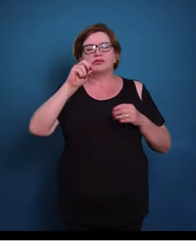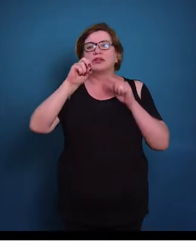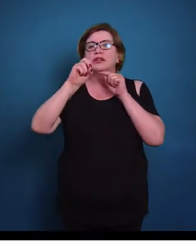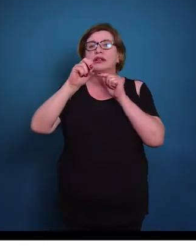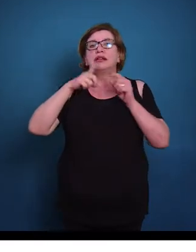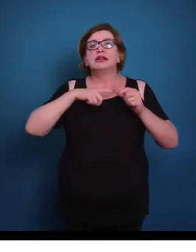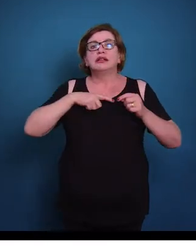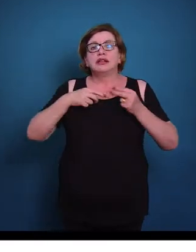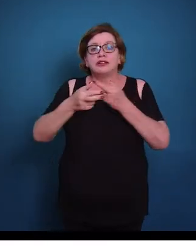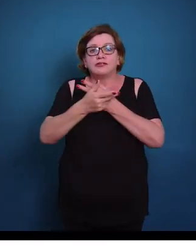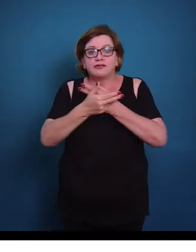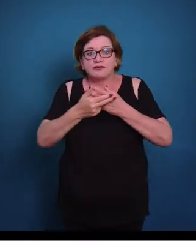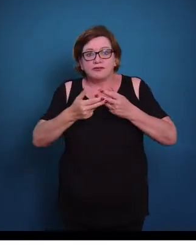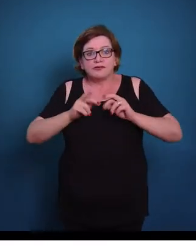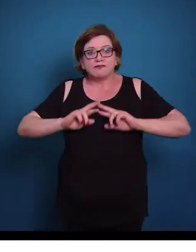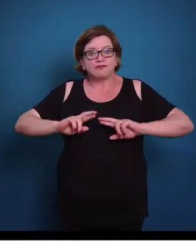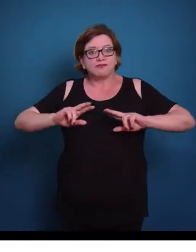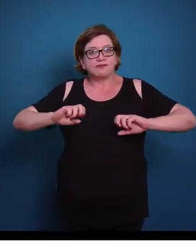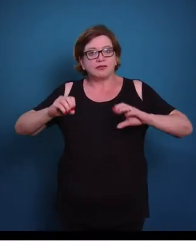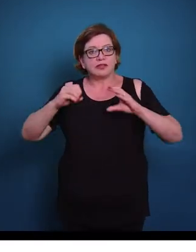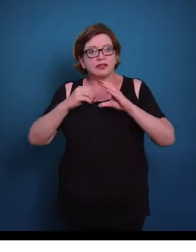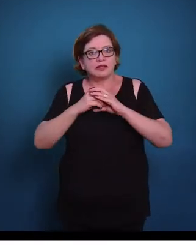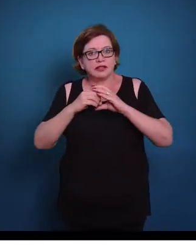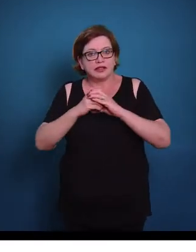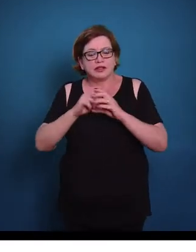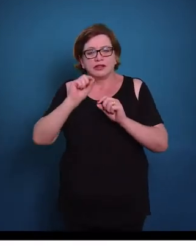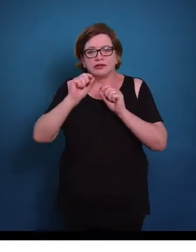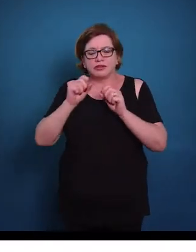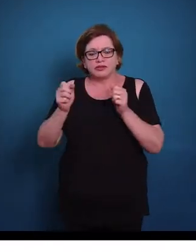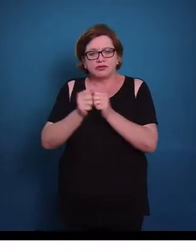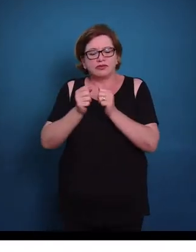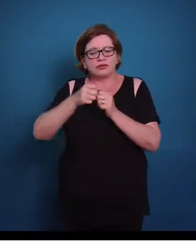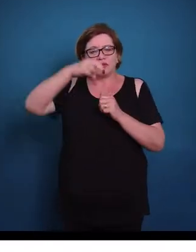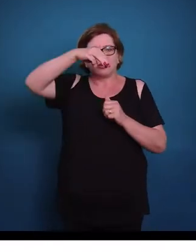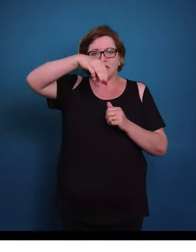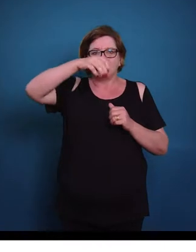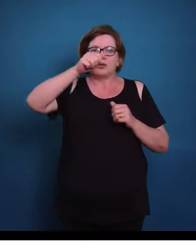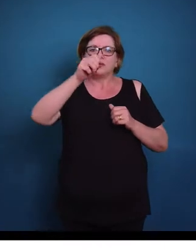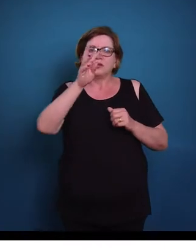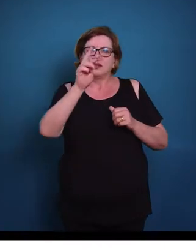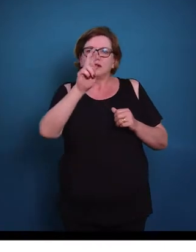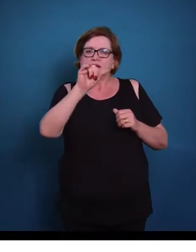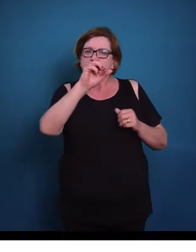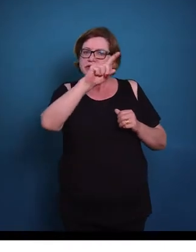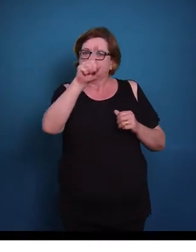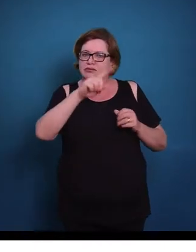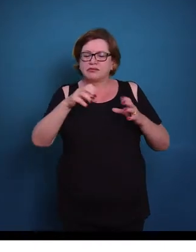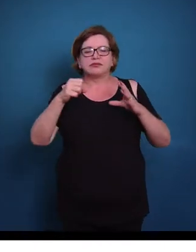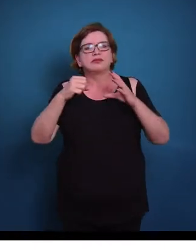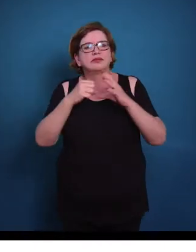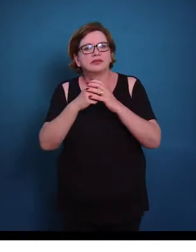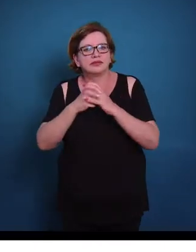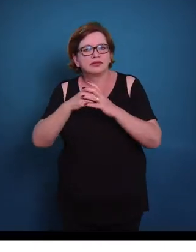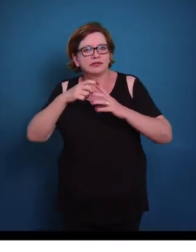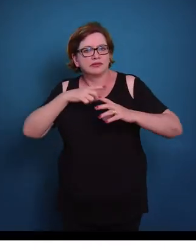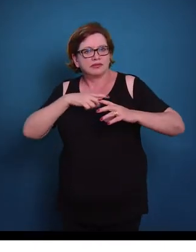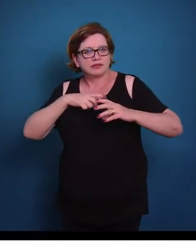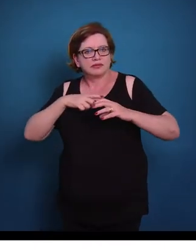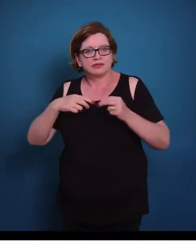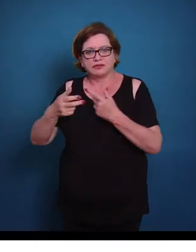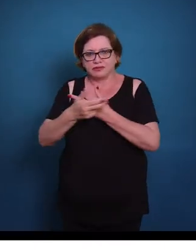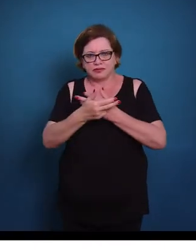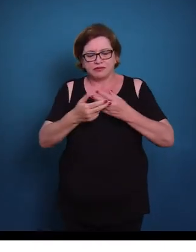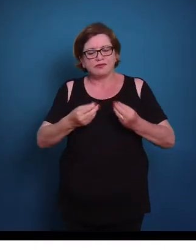envolto em abundante matriz celular. Essas matrizes celulares são formadas por fibras e também por uma substância chamada substância